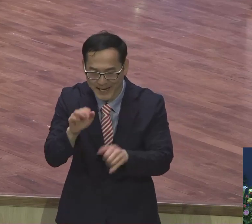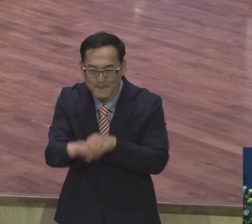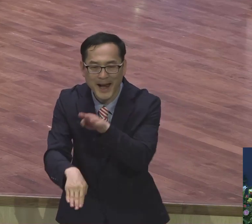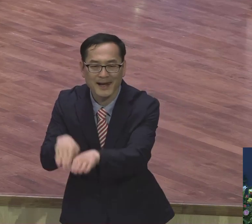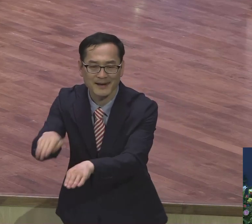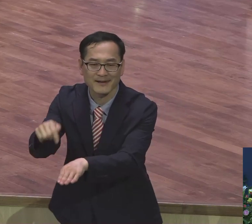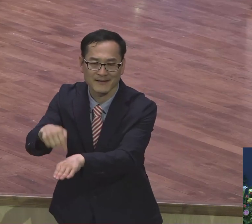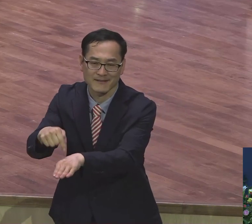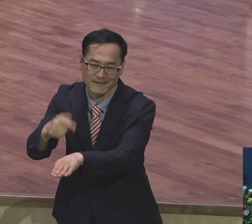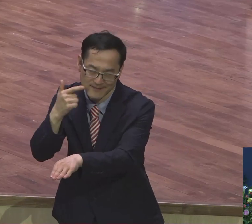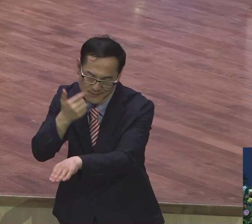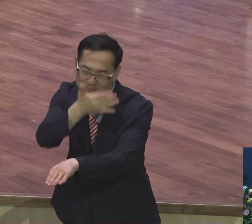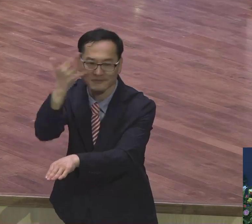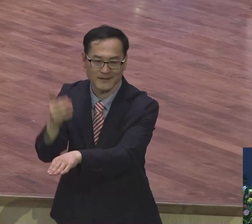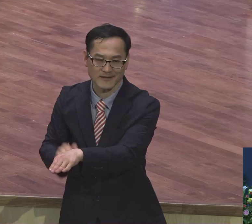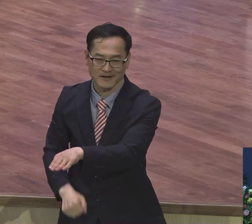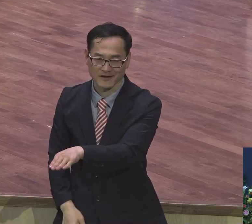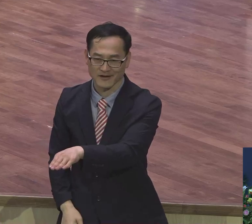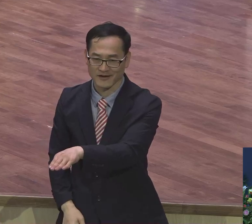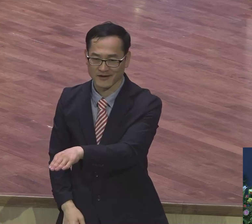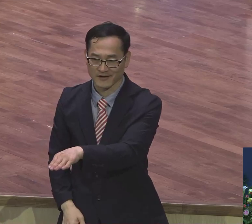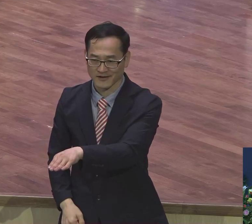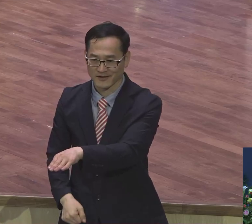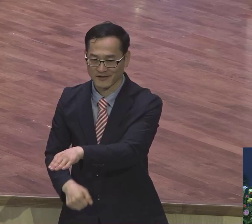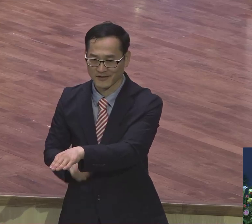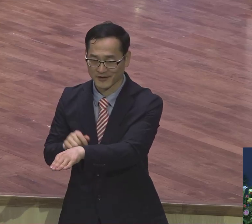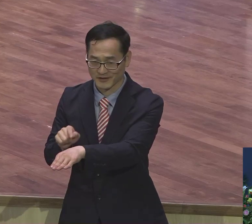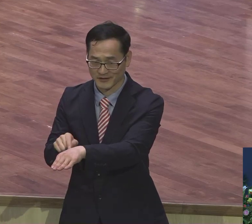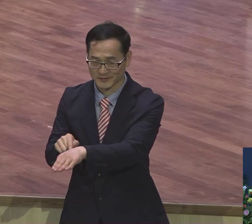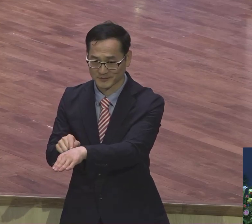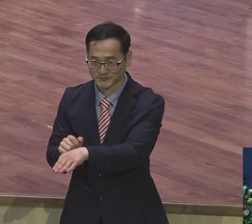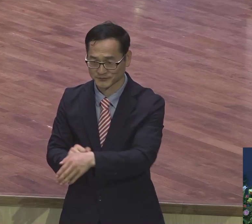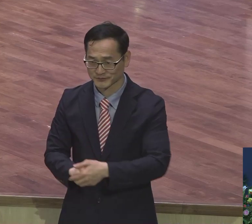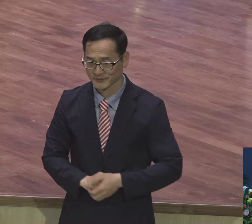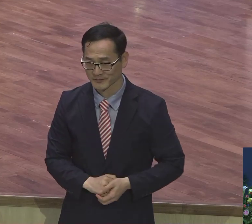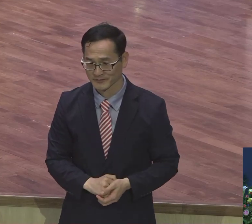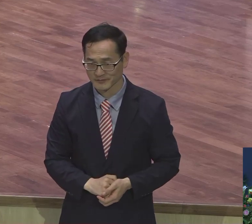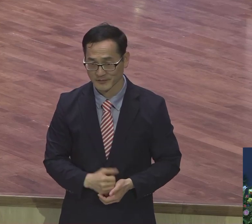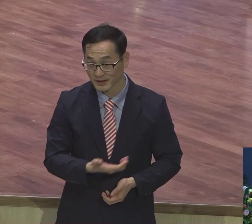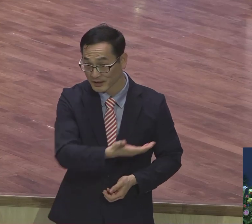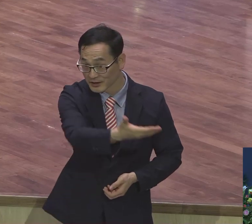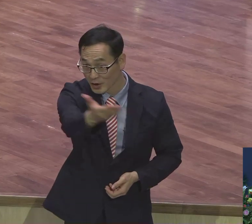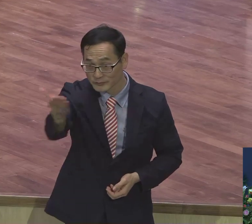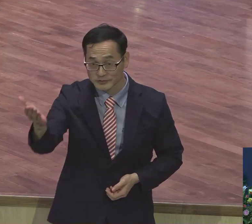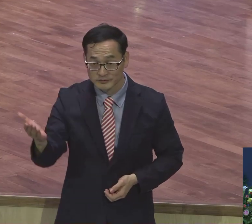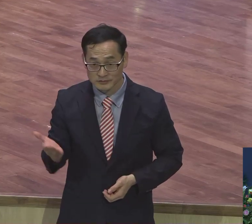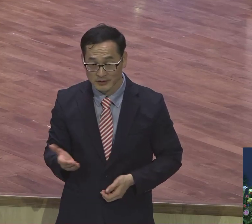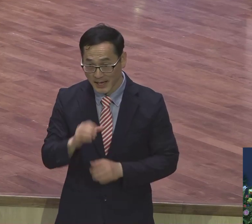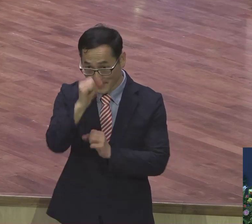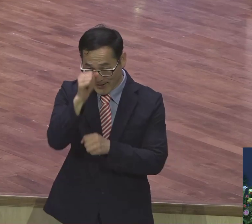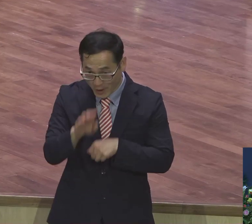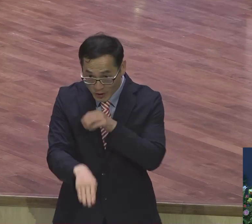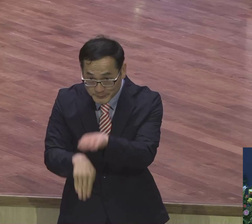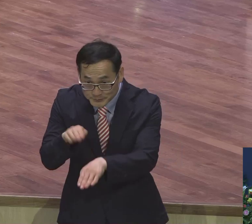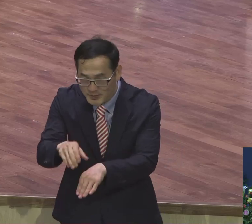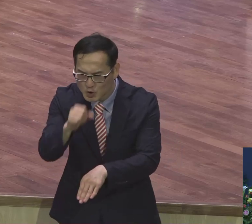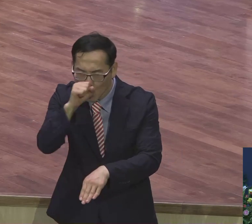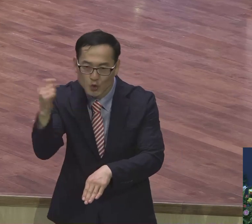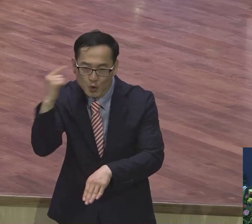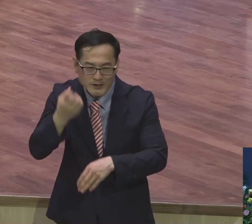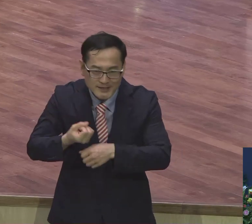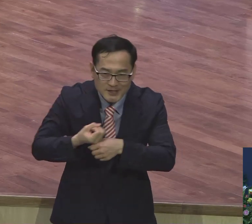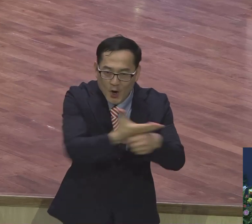발이여 아멘 오늘 말씀 중에서 영원계 전성도의 발걸음이 좋은